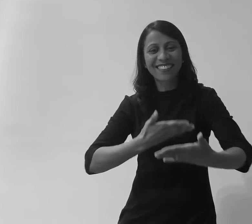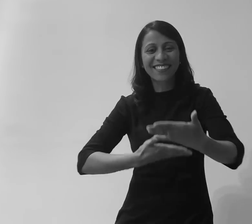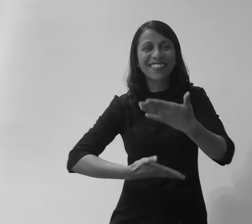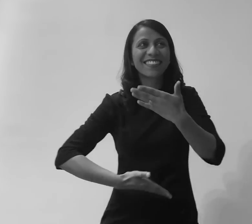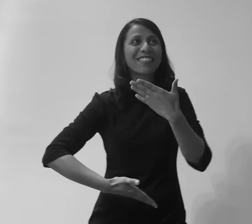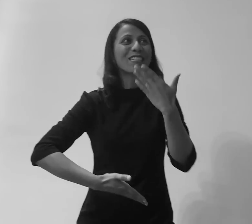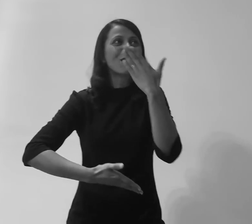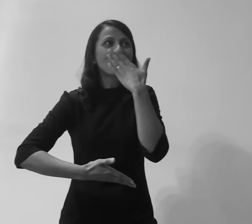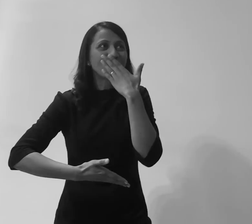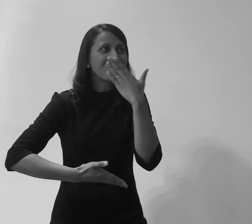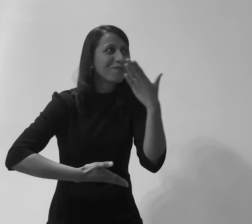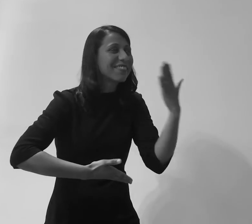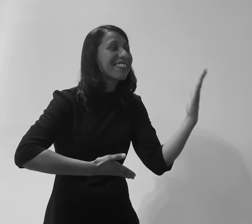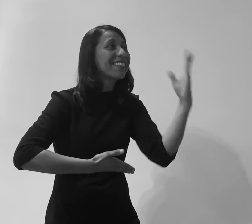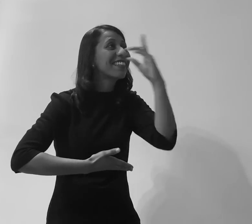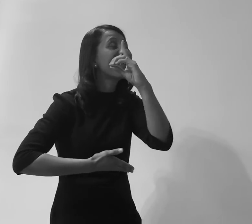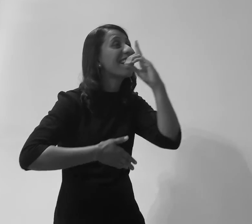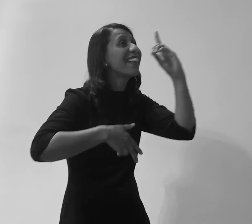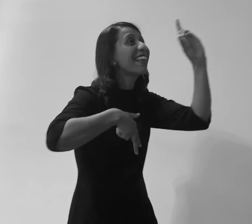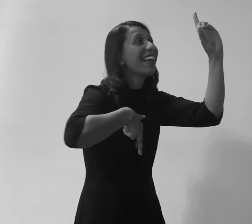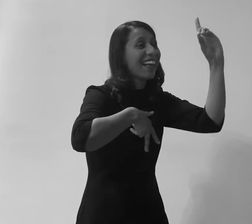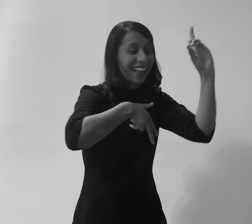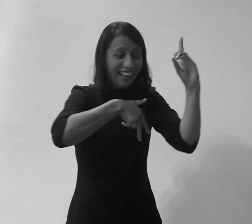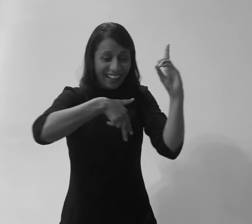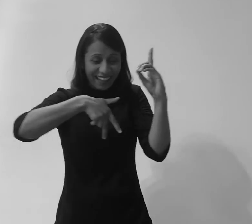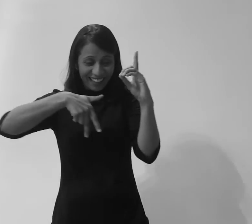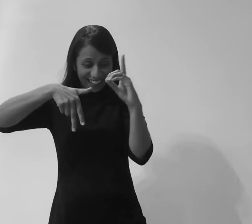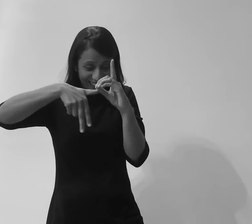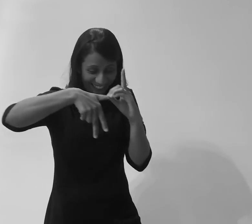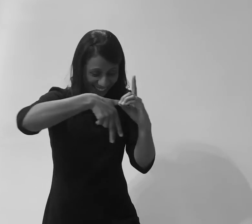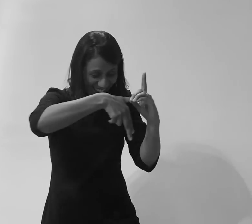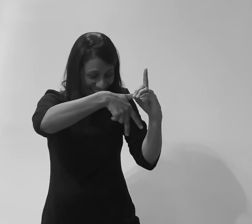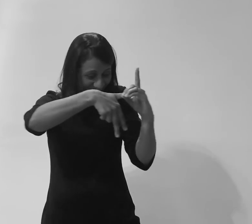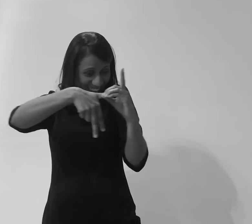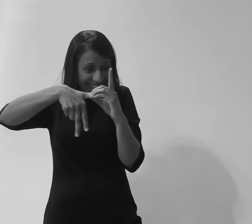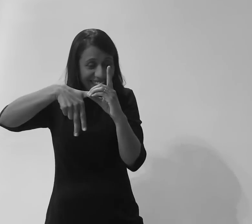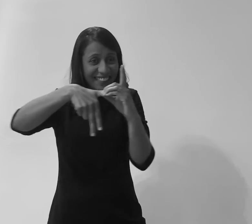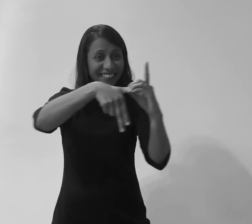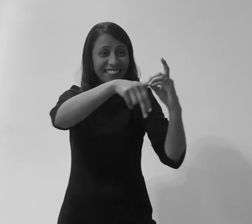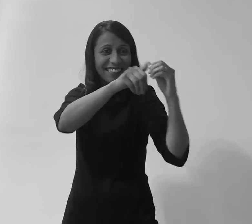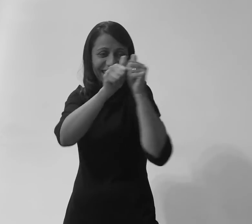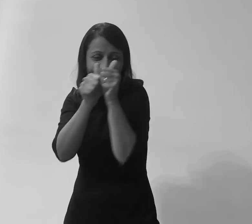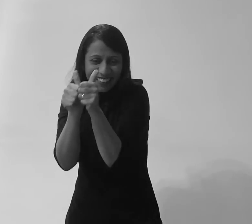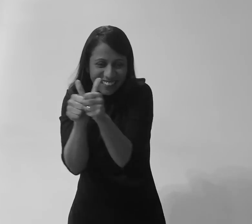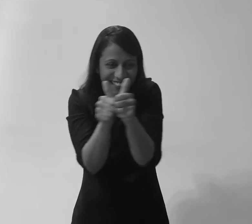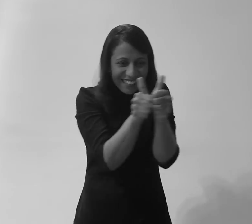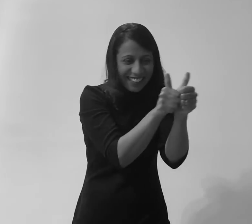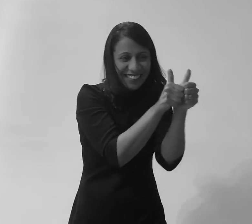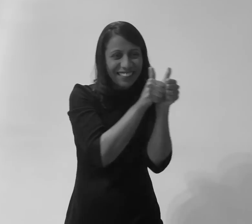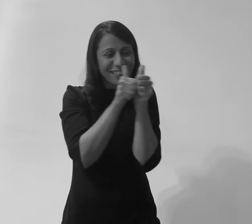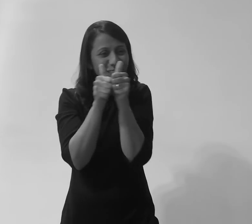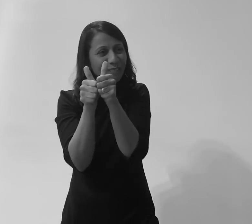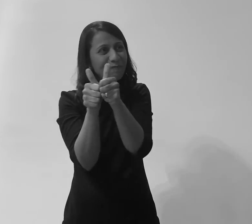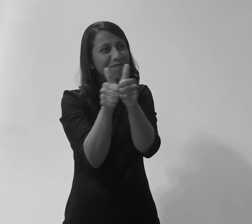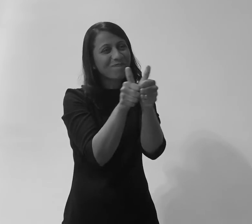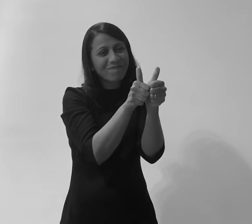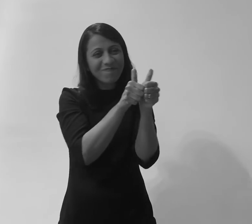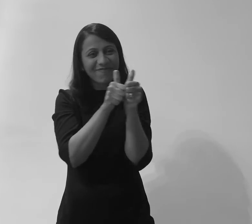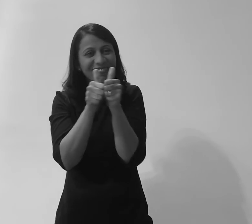Prometi que estarei contigo Prometi nunca irei te abandonar